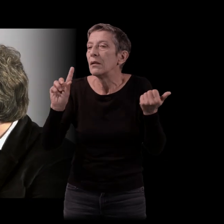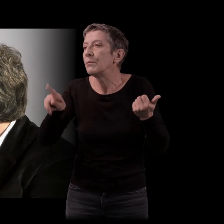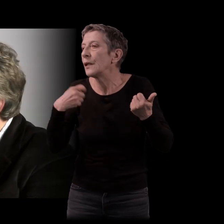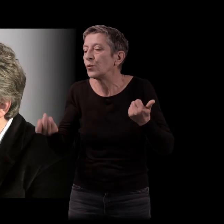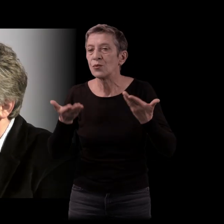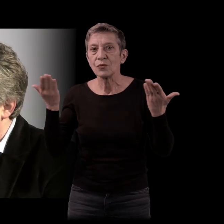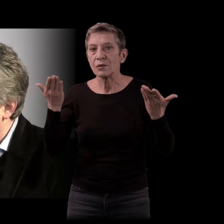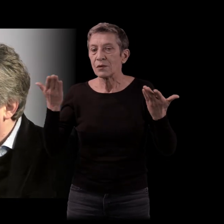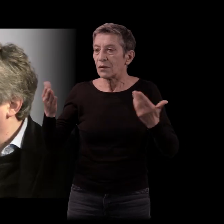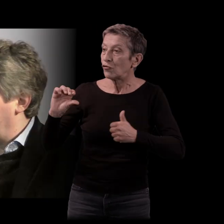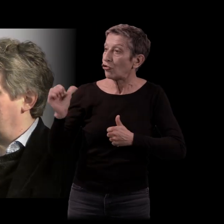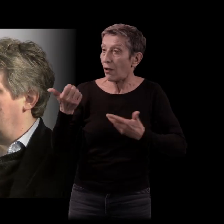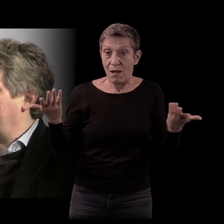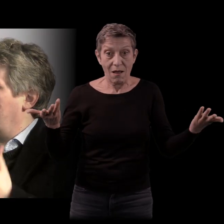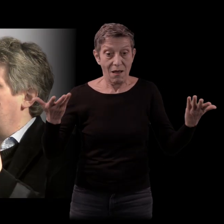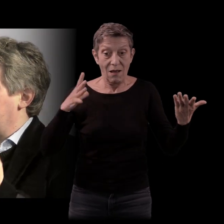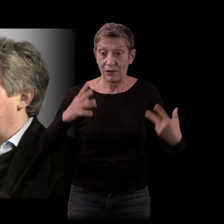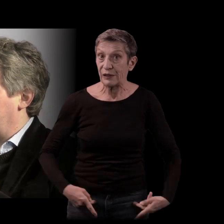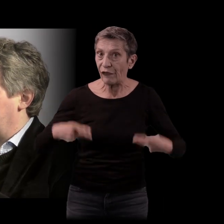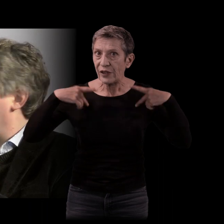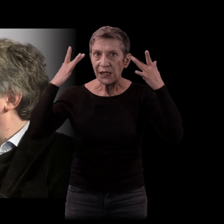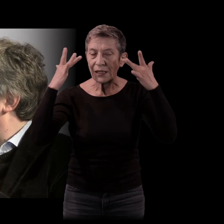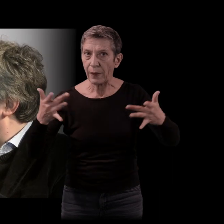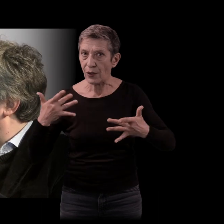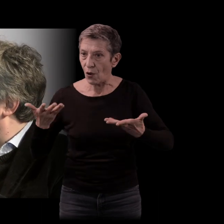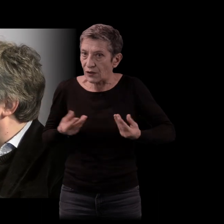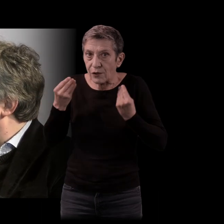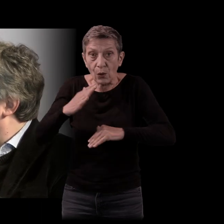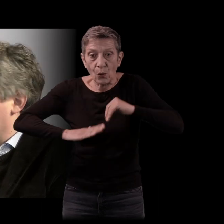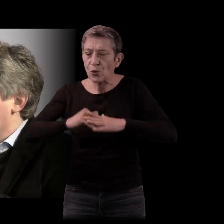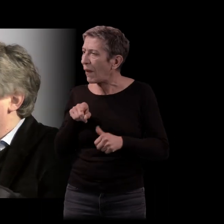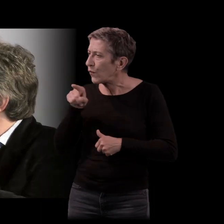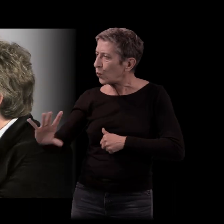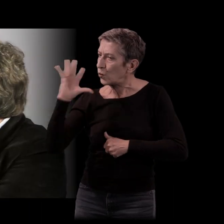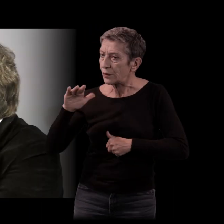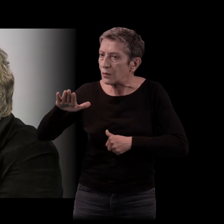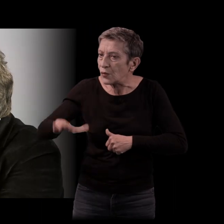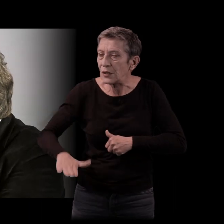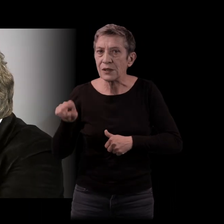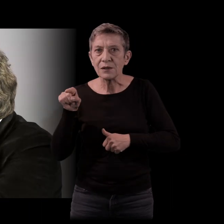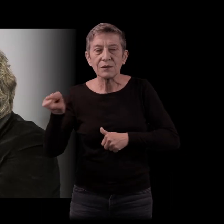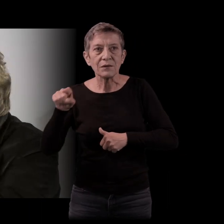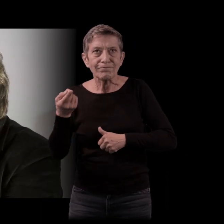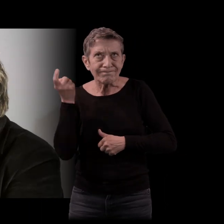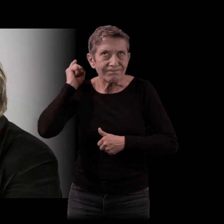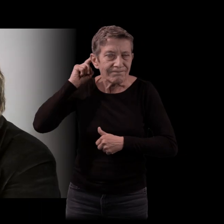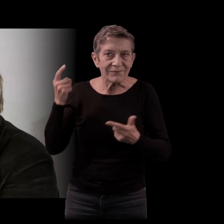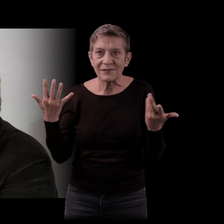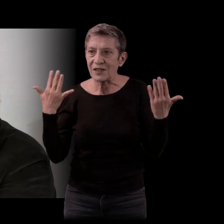de sa vie tout simplement. Est-ce que vous, déjà, quand vous étiez enfant, même de manière inconsciente, vous preniez attention à ces petites